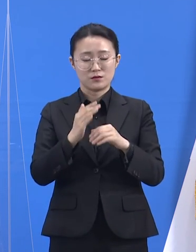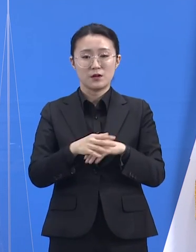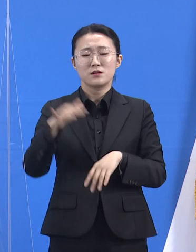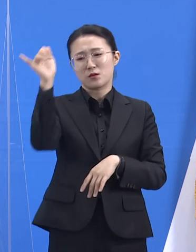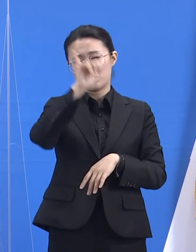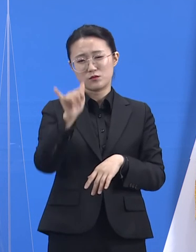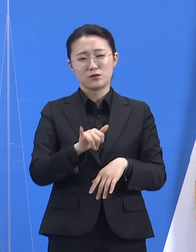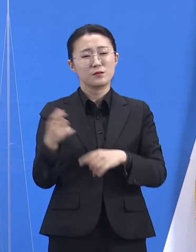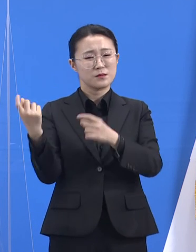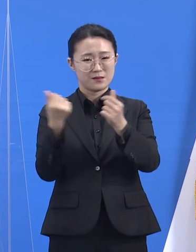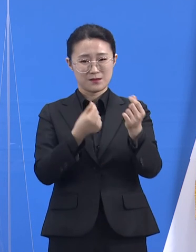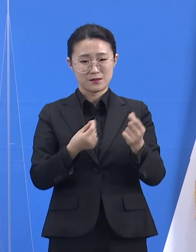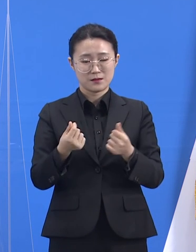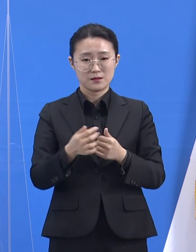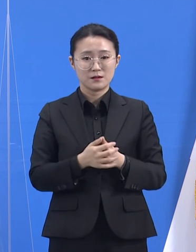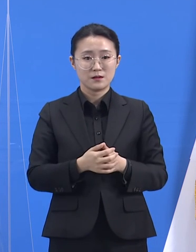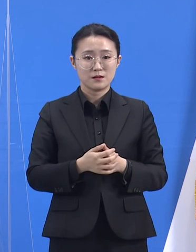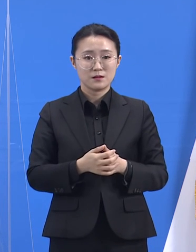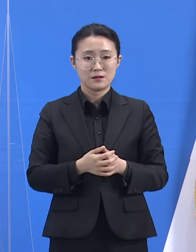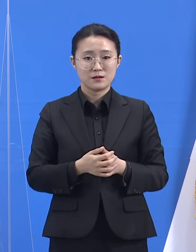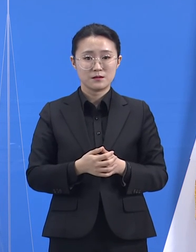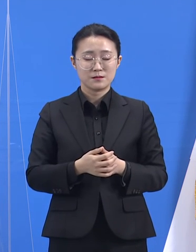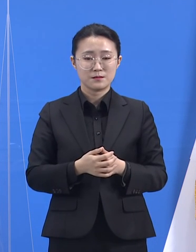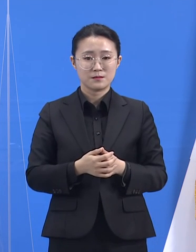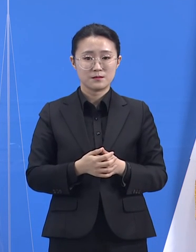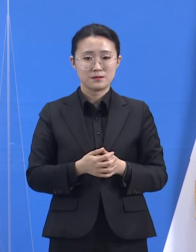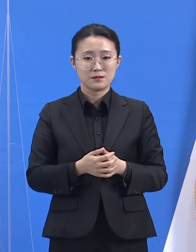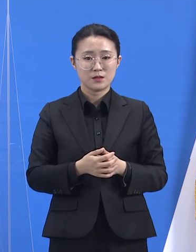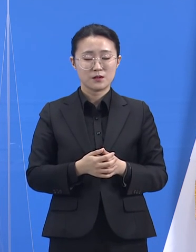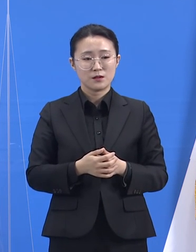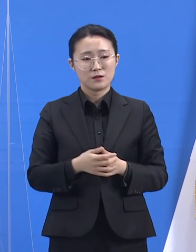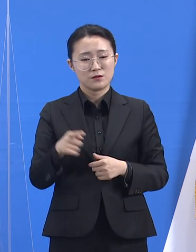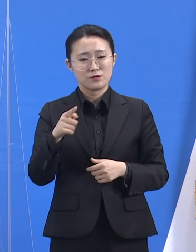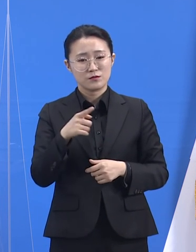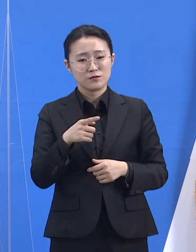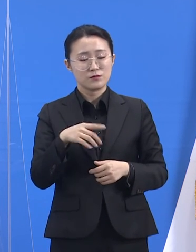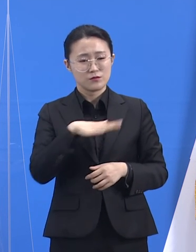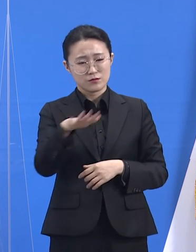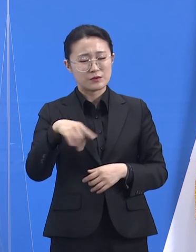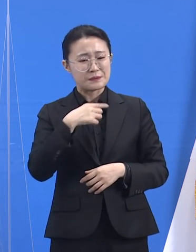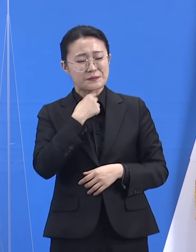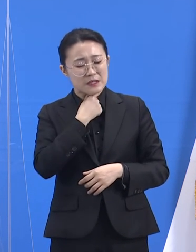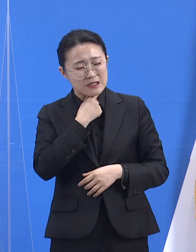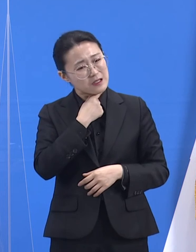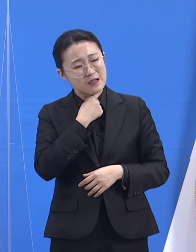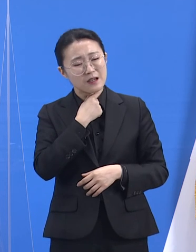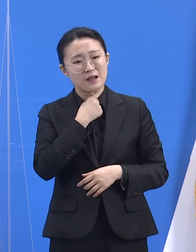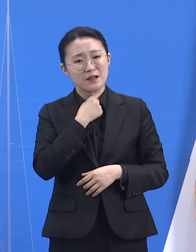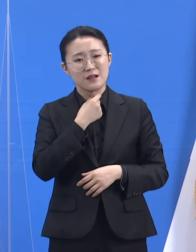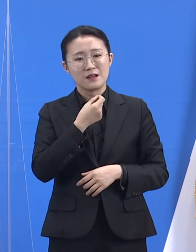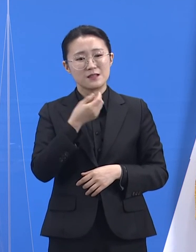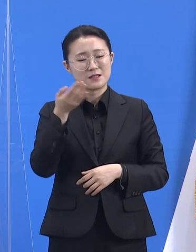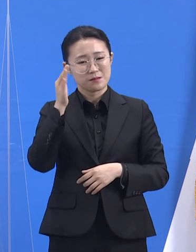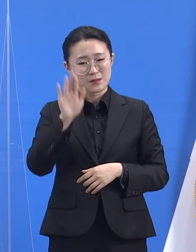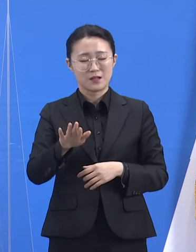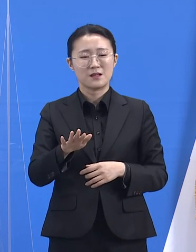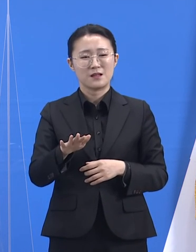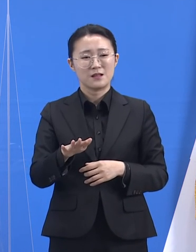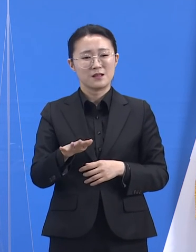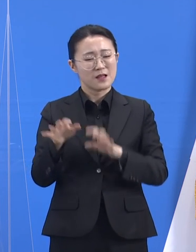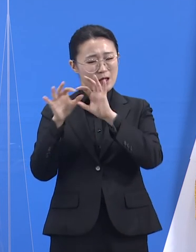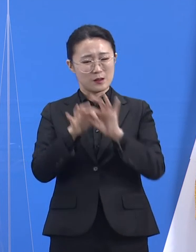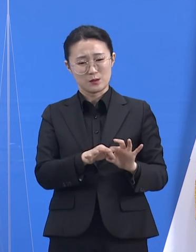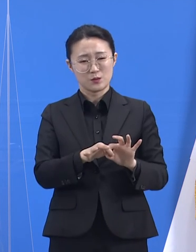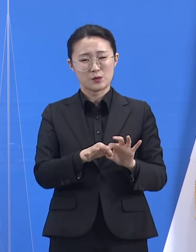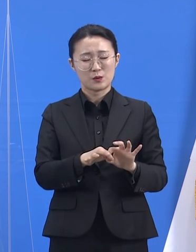안타깝지만 우리의 소망과 달리 유행의 불길이 확산되고 있습니다. 사회, 경제,